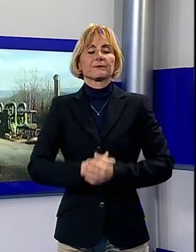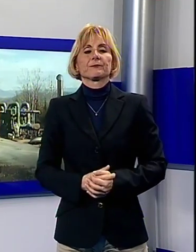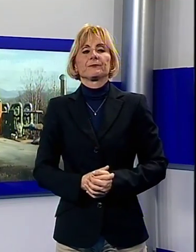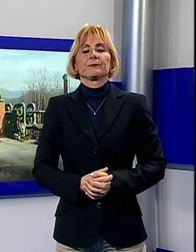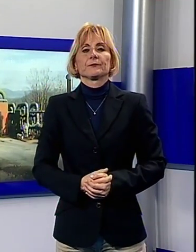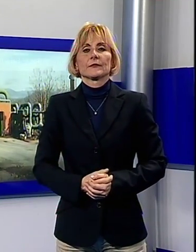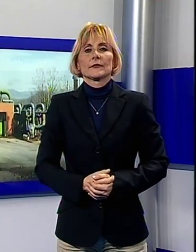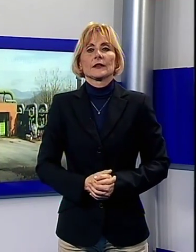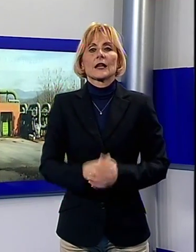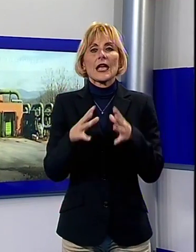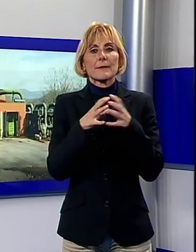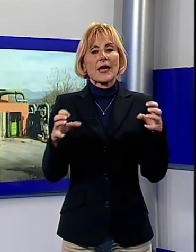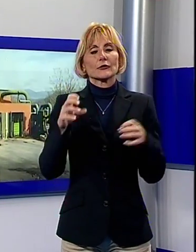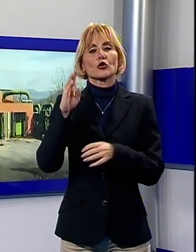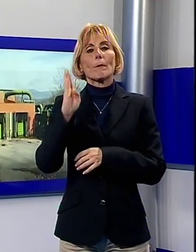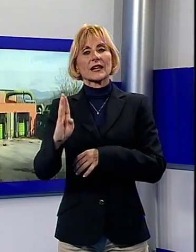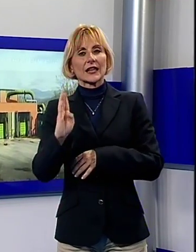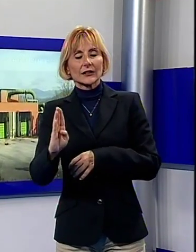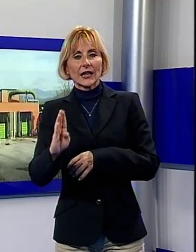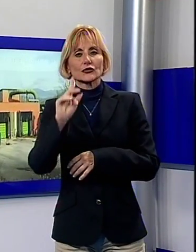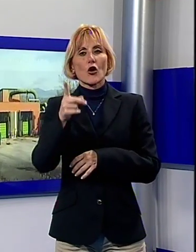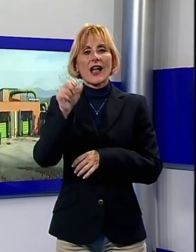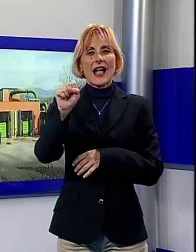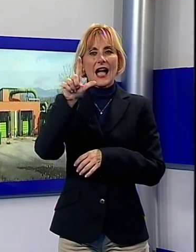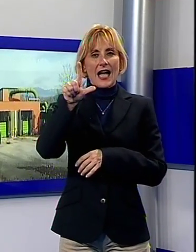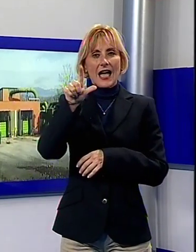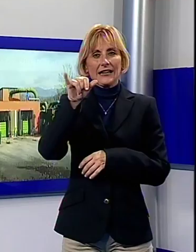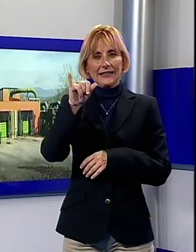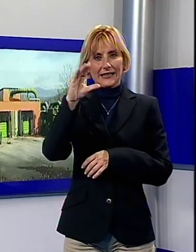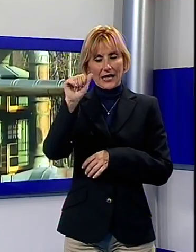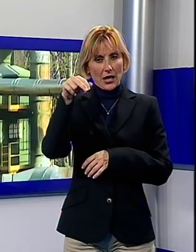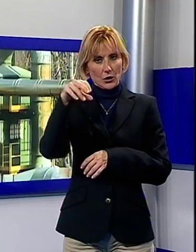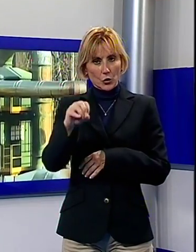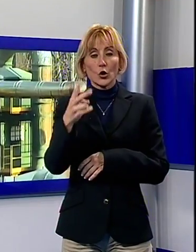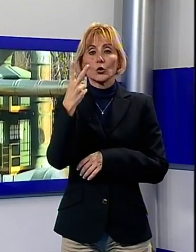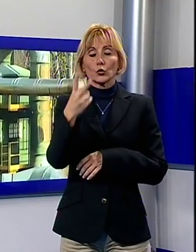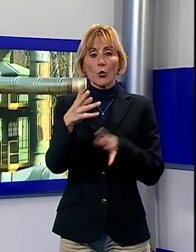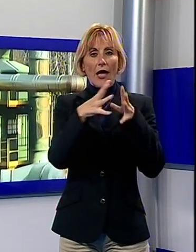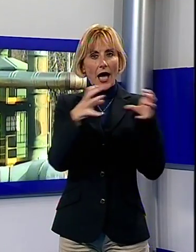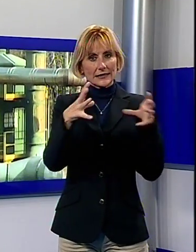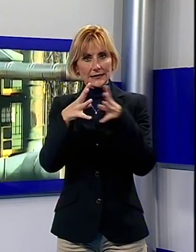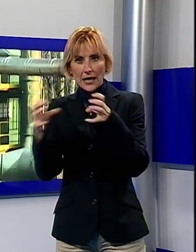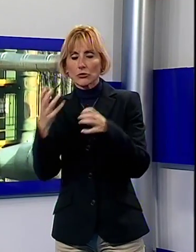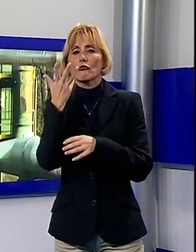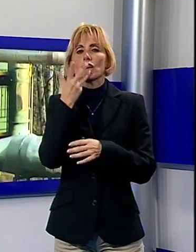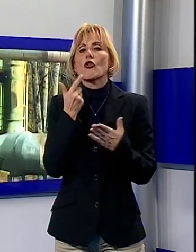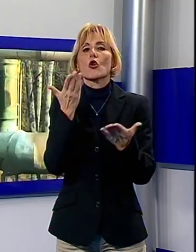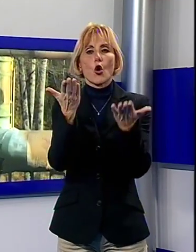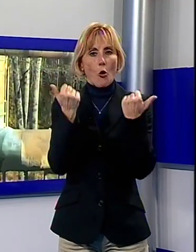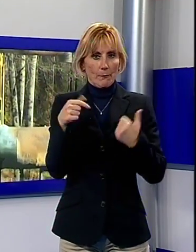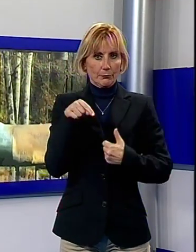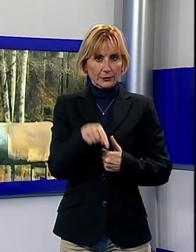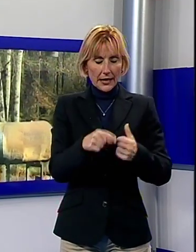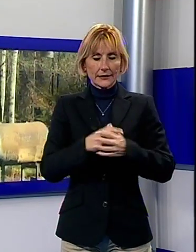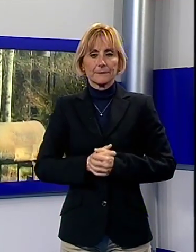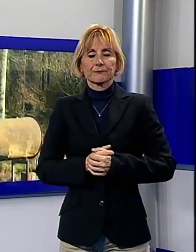Due aziende sono interessate ad acquisire l'impianto di bricchettaggio di Gallicano, ormai fermo da due anni. Lo ha rivelato